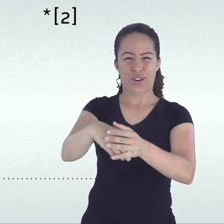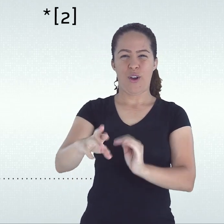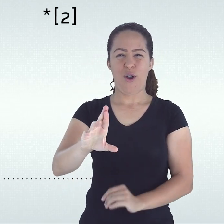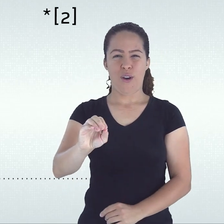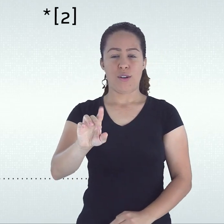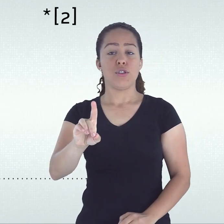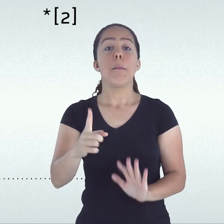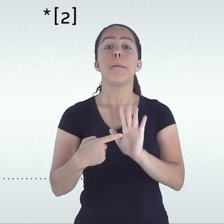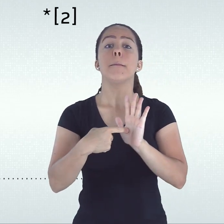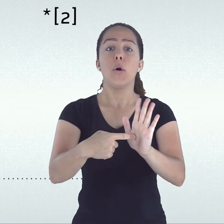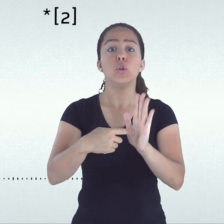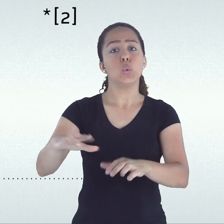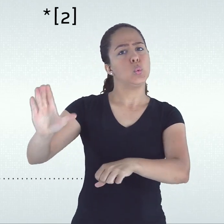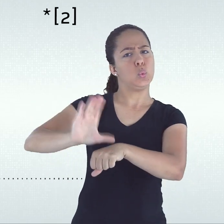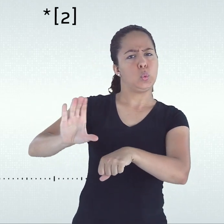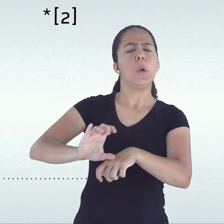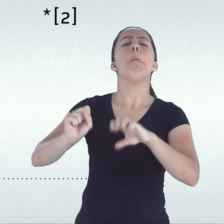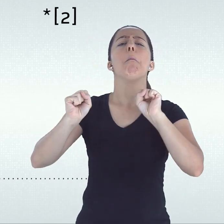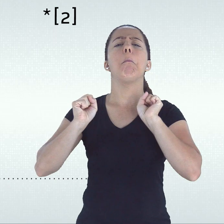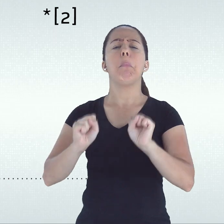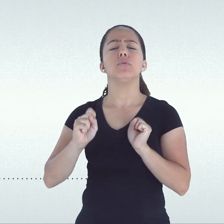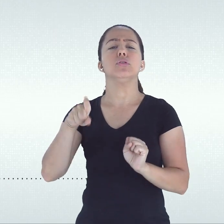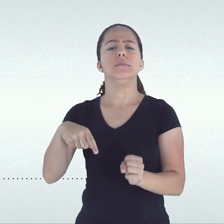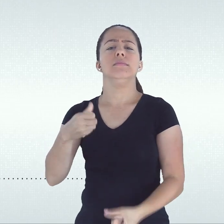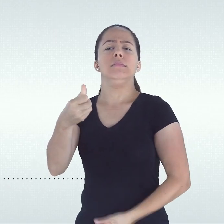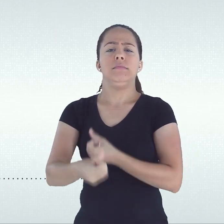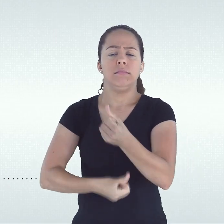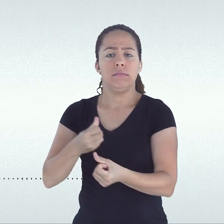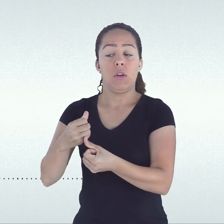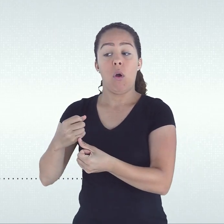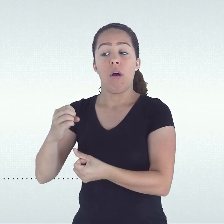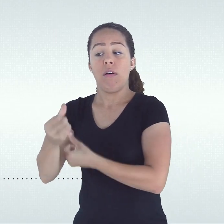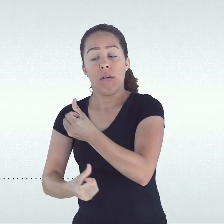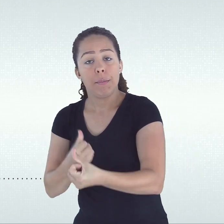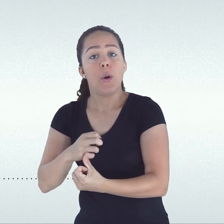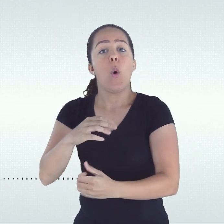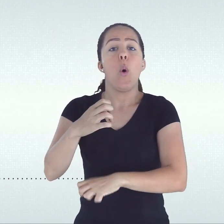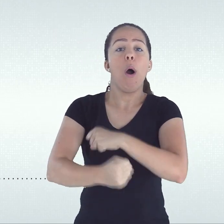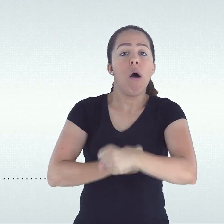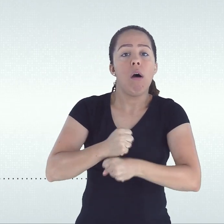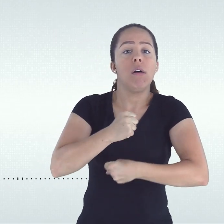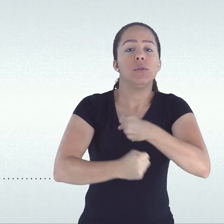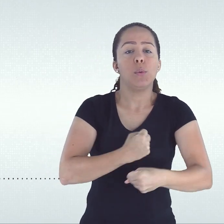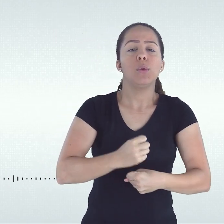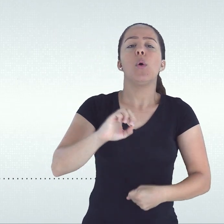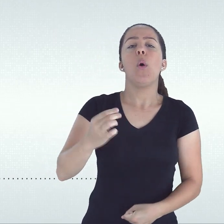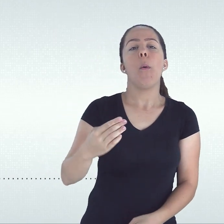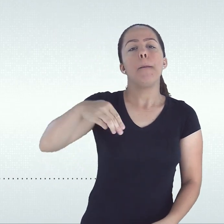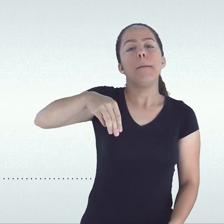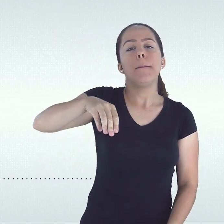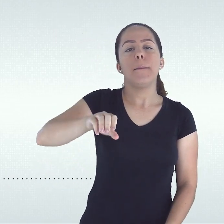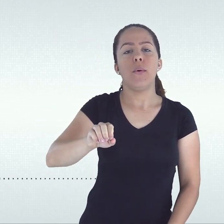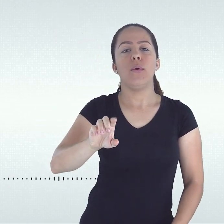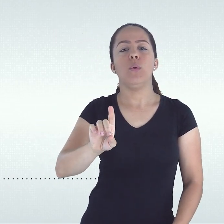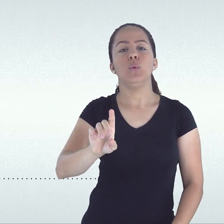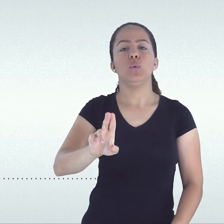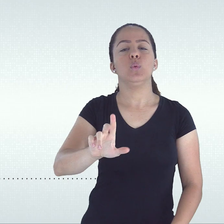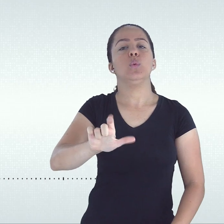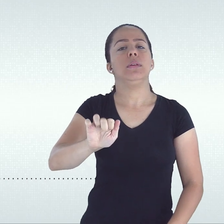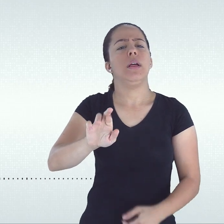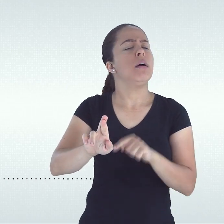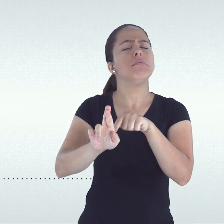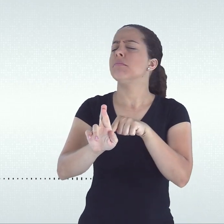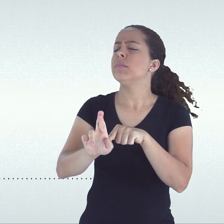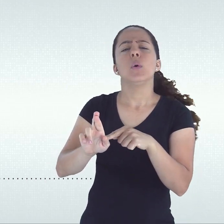os cursos poderão ser ofertados em regime de funcionamento semestral, anual ou modular,